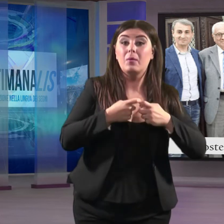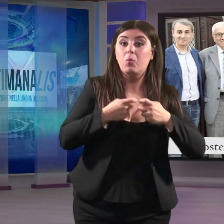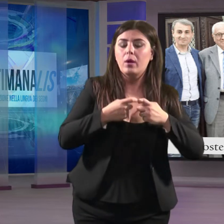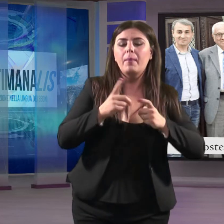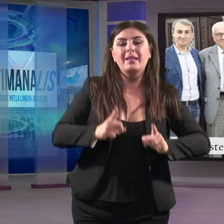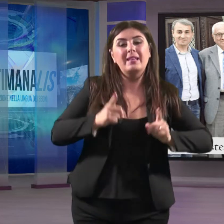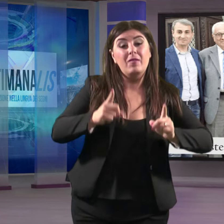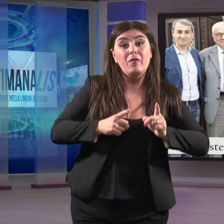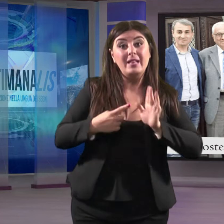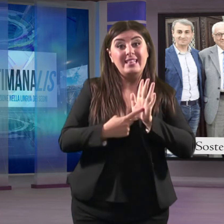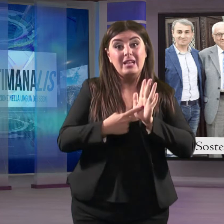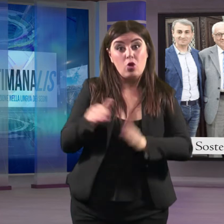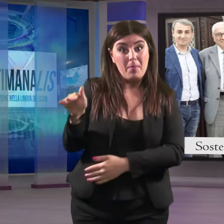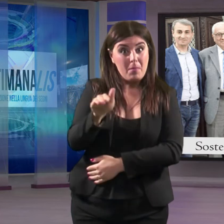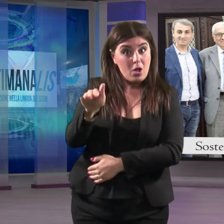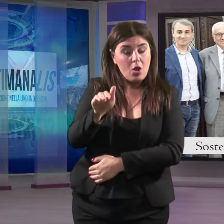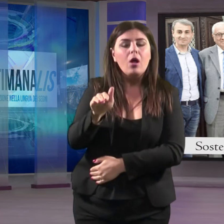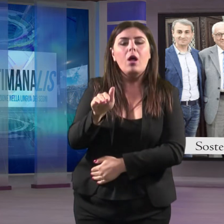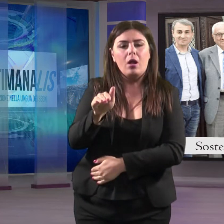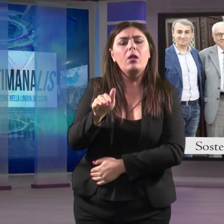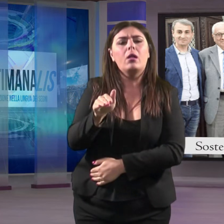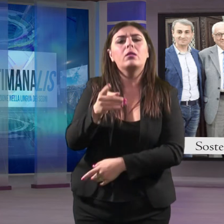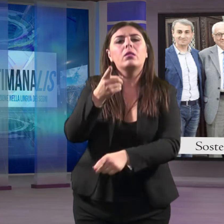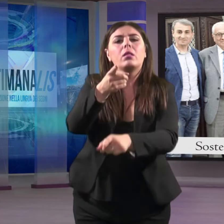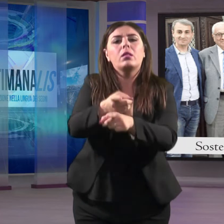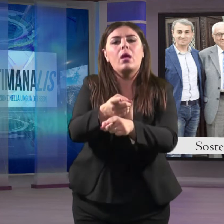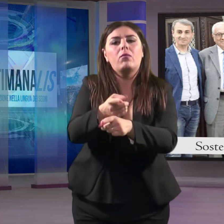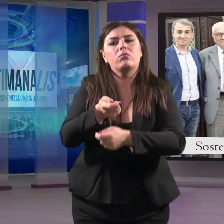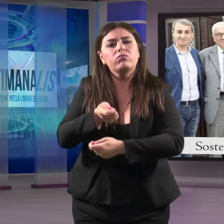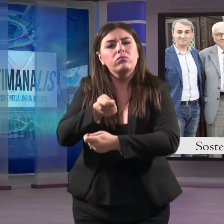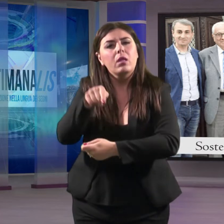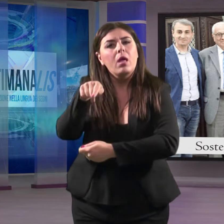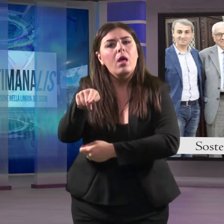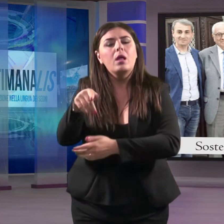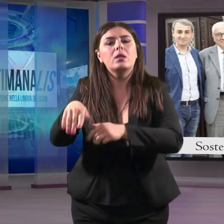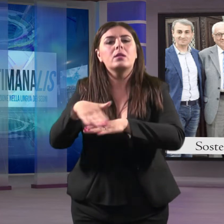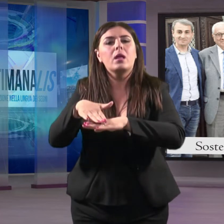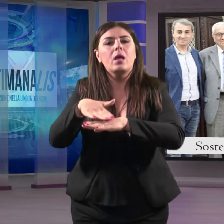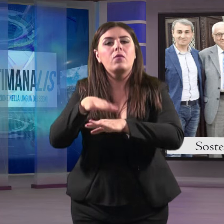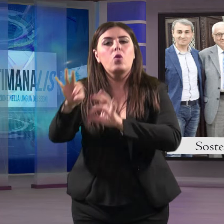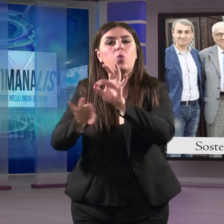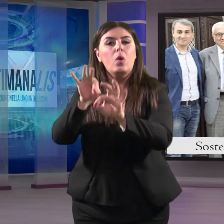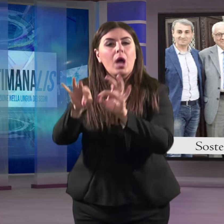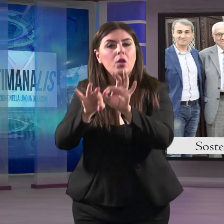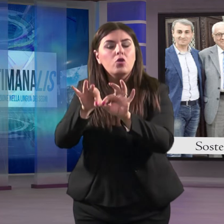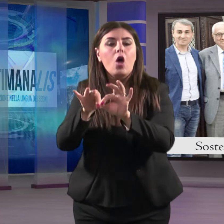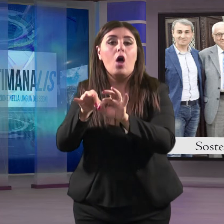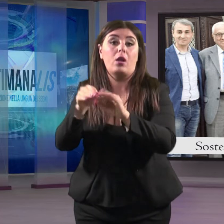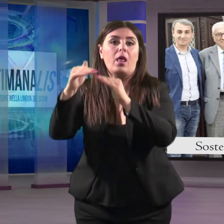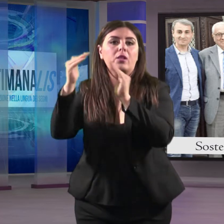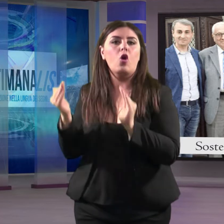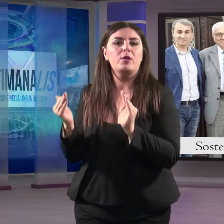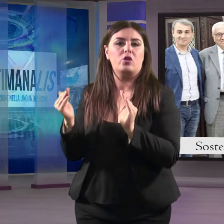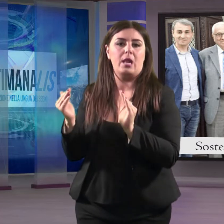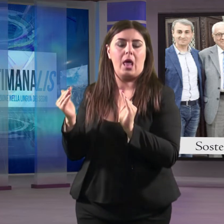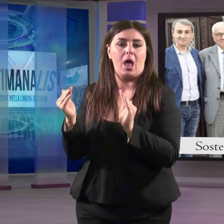Difesa dei Diritti del Minore avranno il compito di promuovere il servizio di educazione domiciliare, ovvero